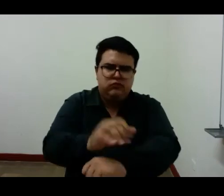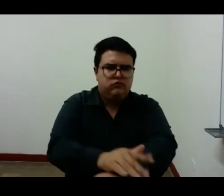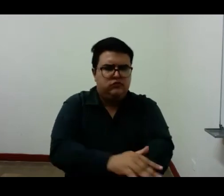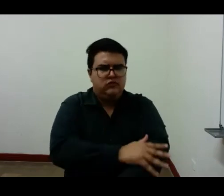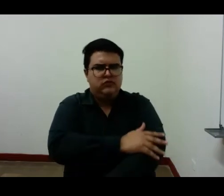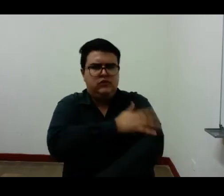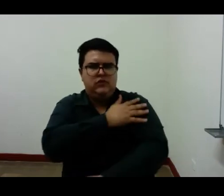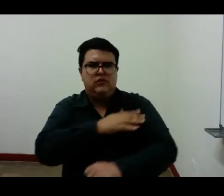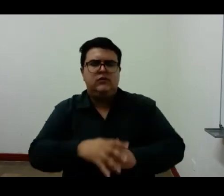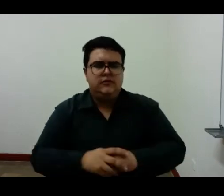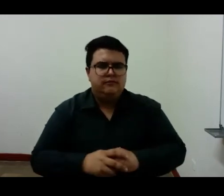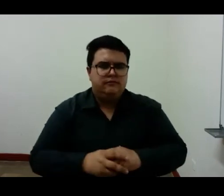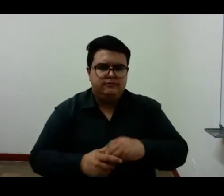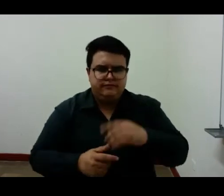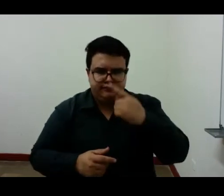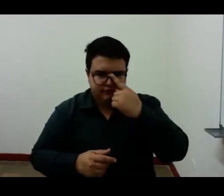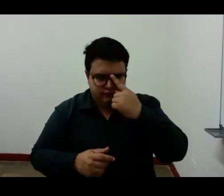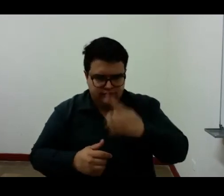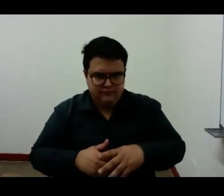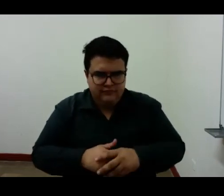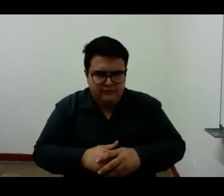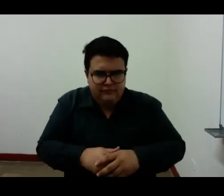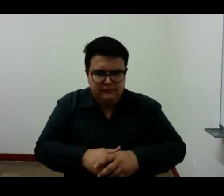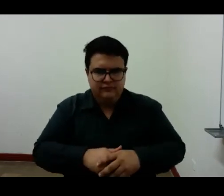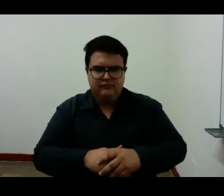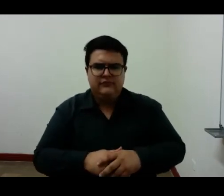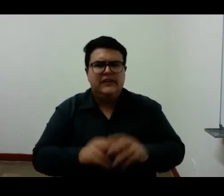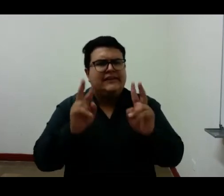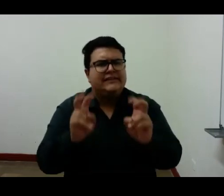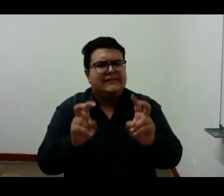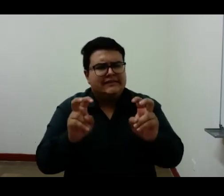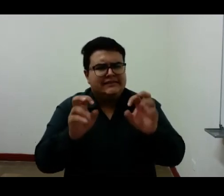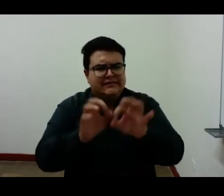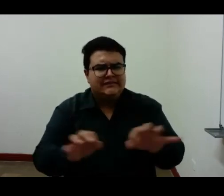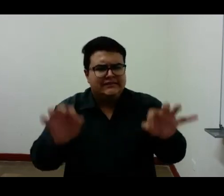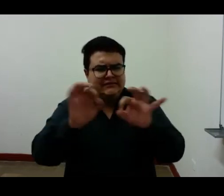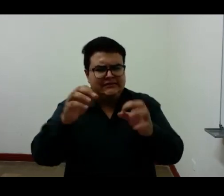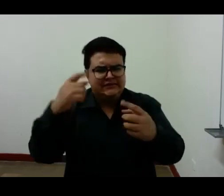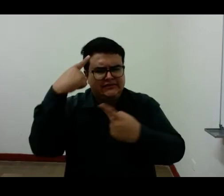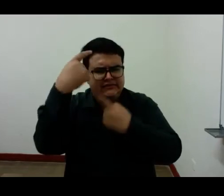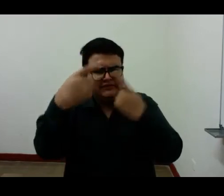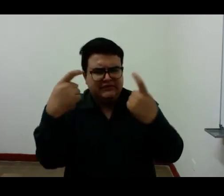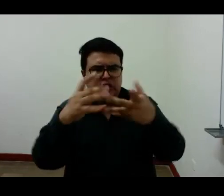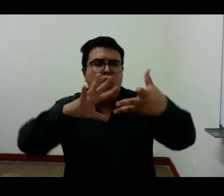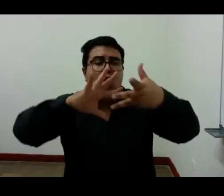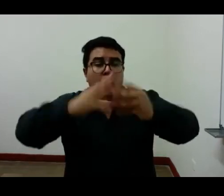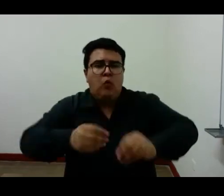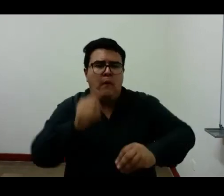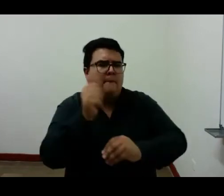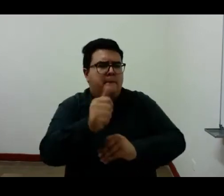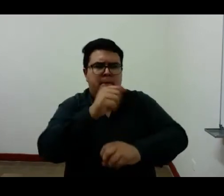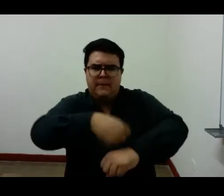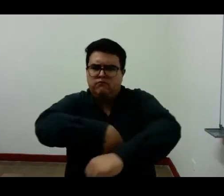como sobre el experimento de Caíro con su propia poesía